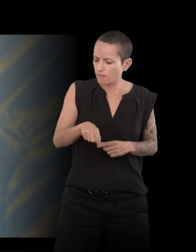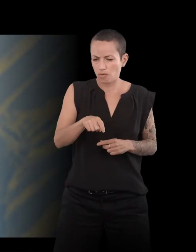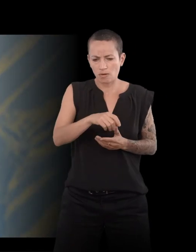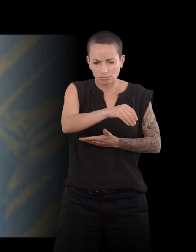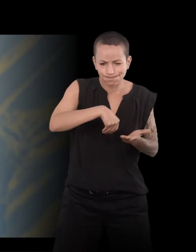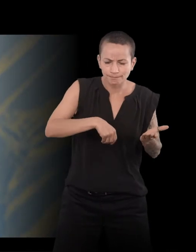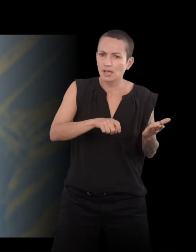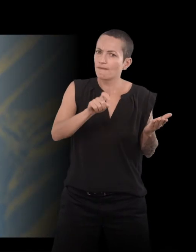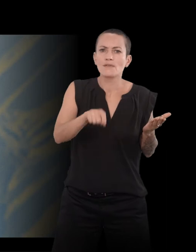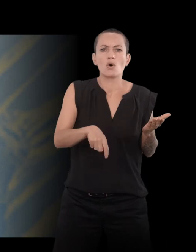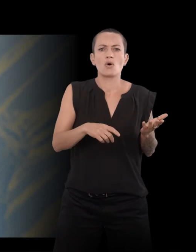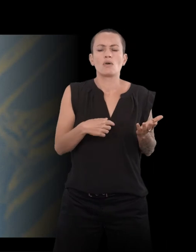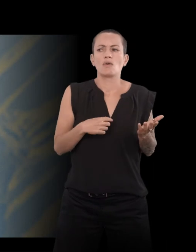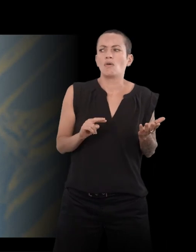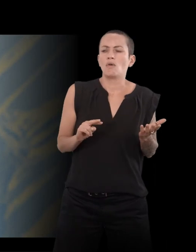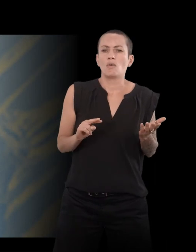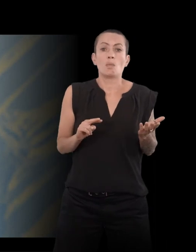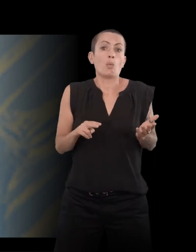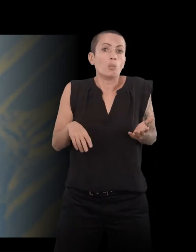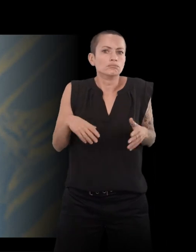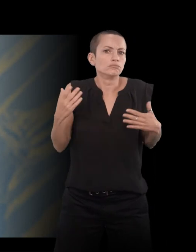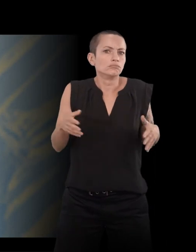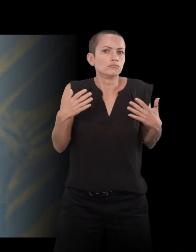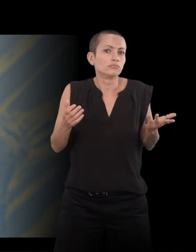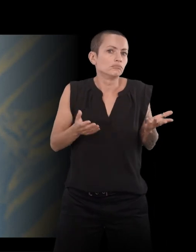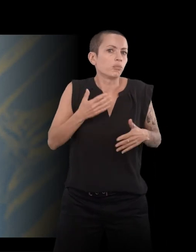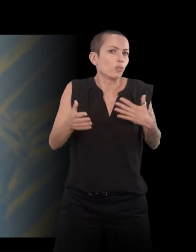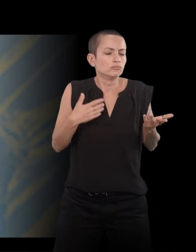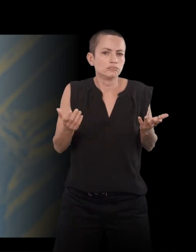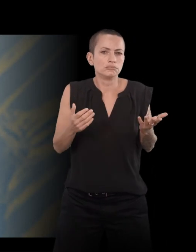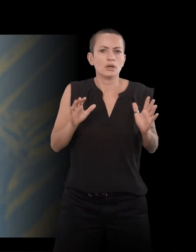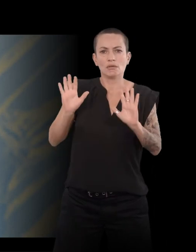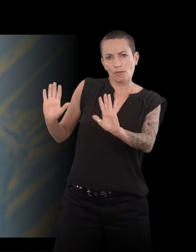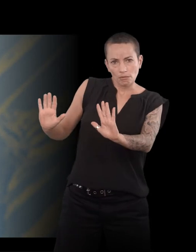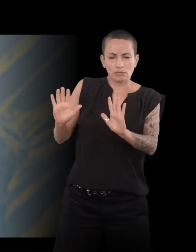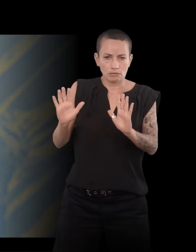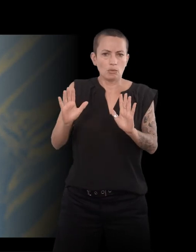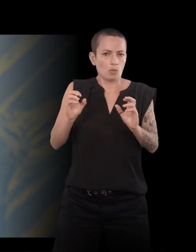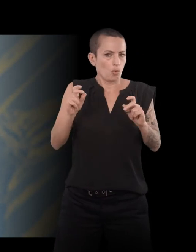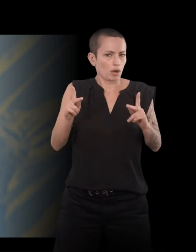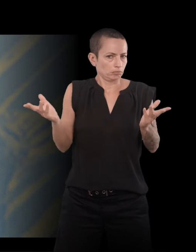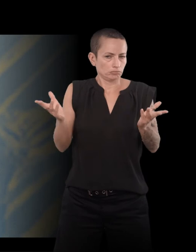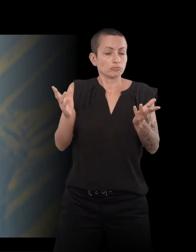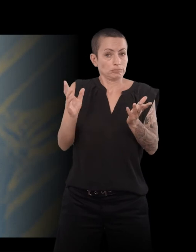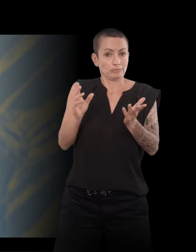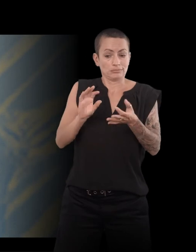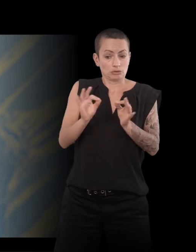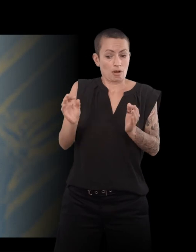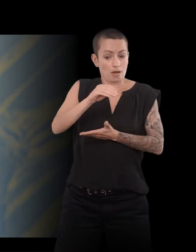Bon, je me suis dit, bon. Alors, j'ai dit, écoute, si tu la trouves intéressante, je te la raconte. Si tu la trouves intéressante, je te la donne. Il dit, non, non, non, je ne pas l'entendre.